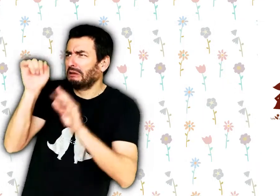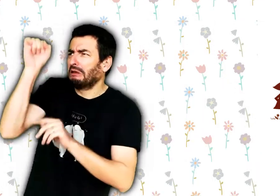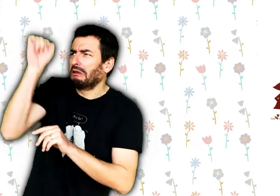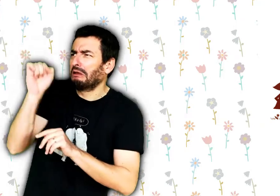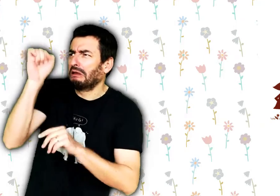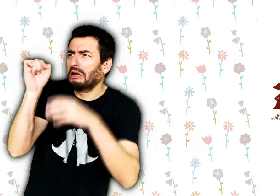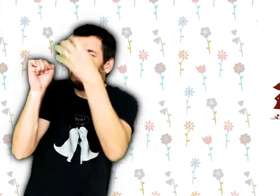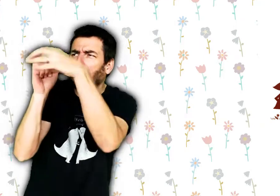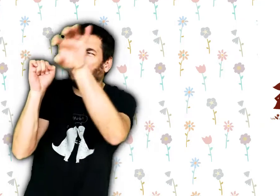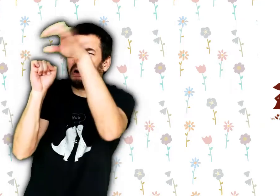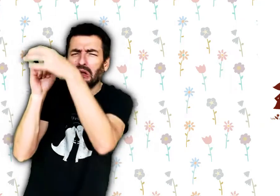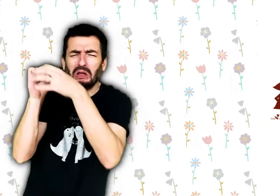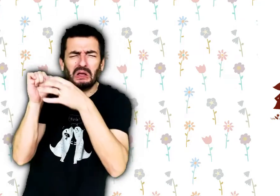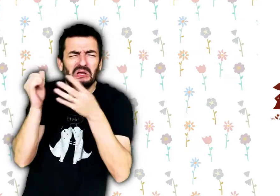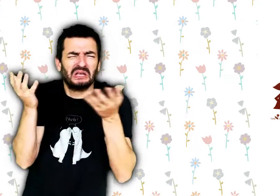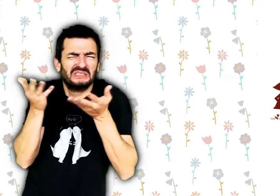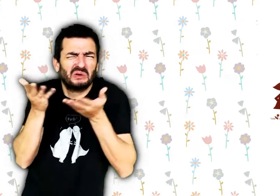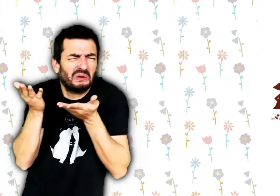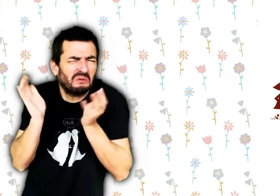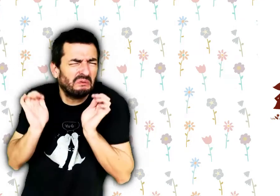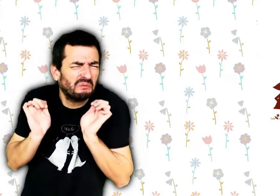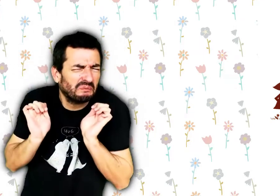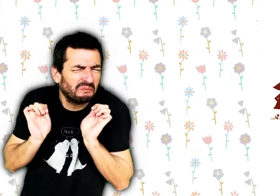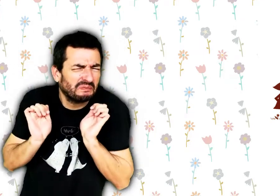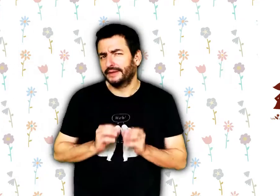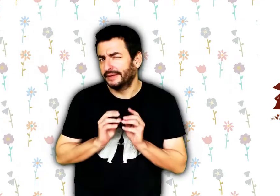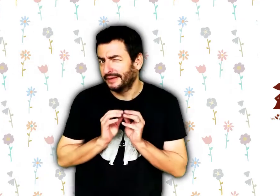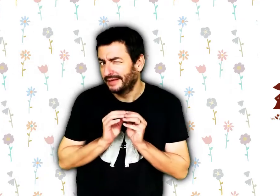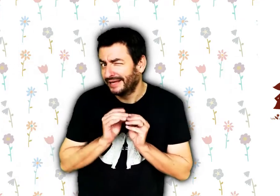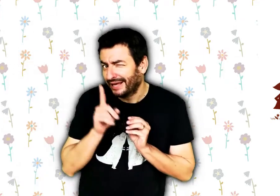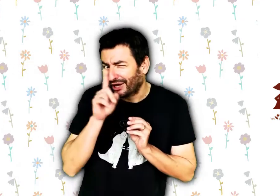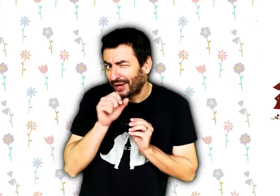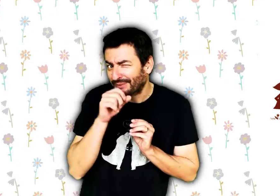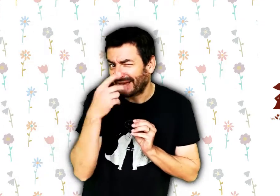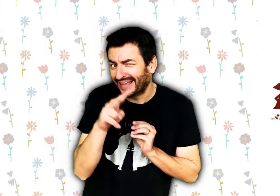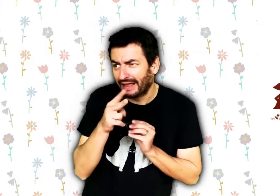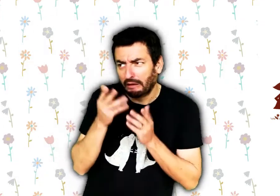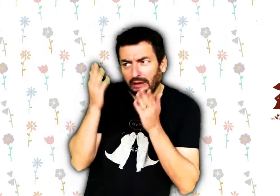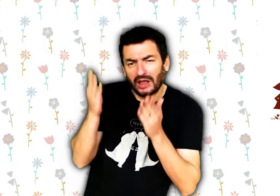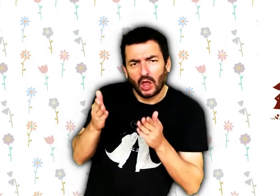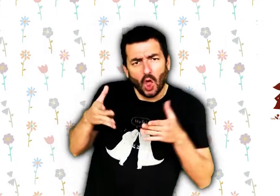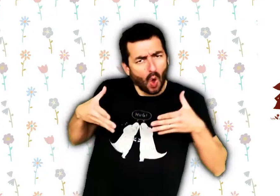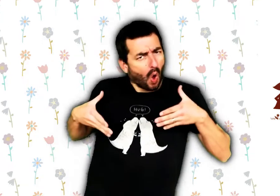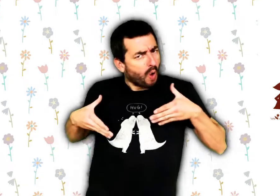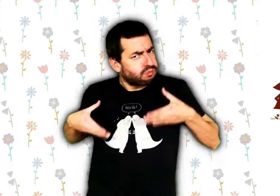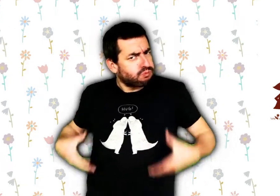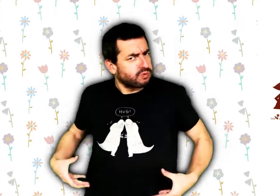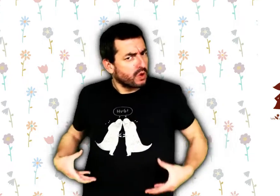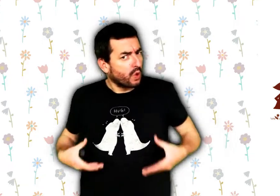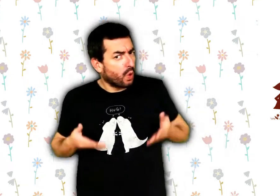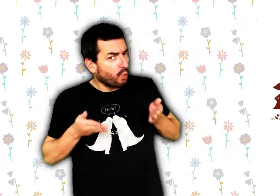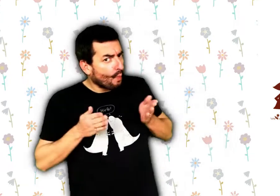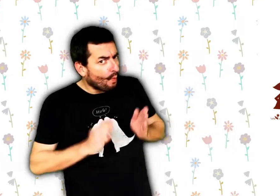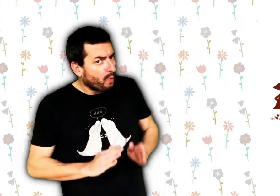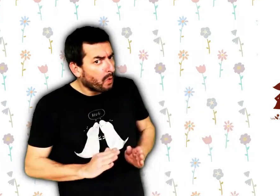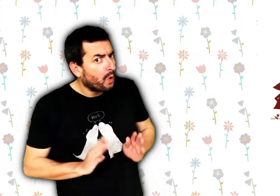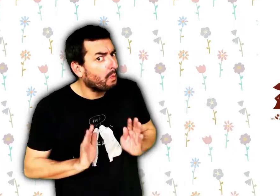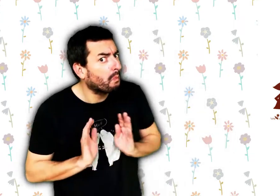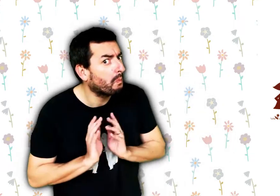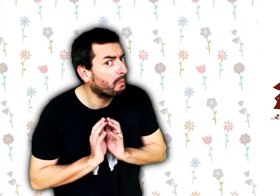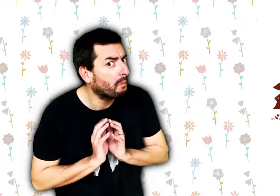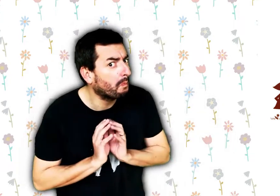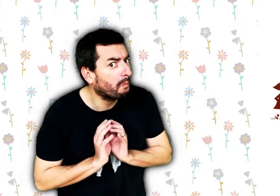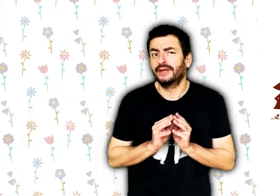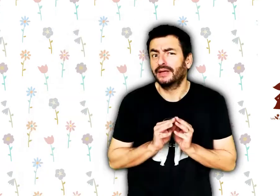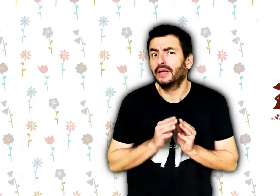'est que cette histoire de chevillettes et de bobinettes ? Ta grand-mère, elle est grinsouillette ou